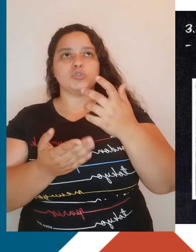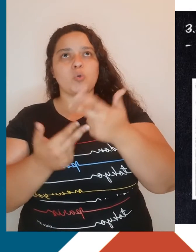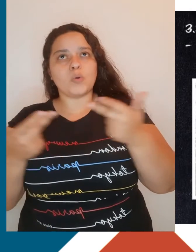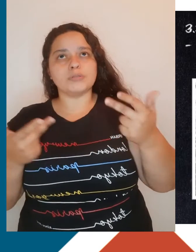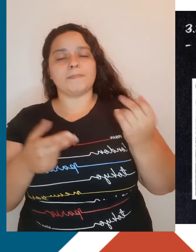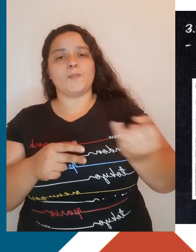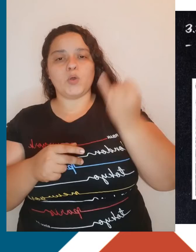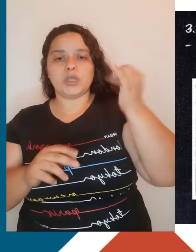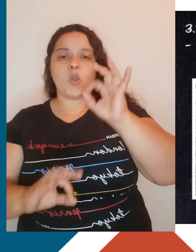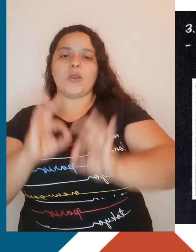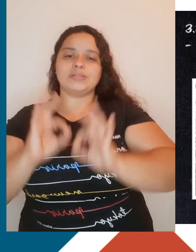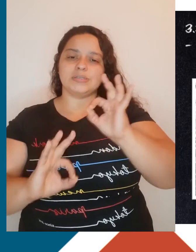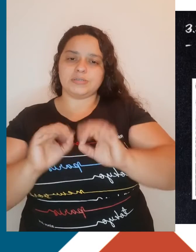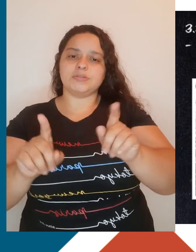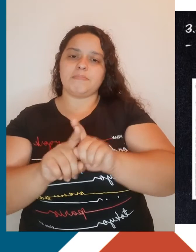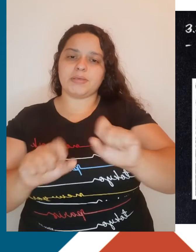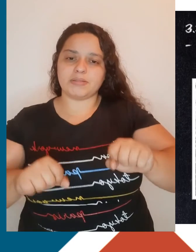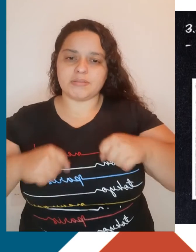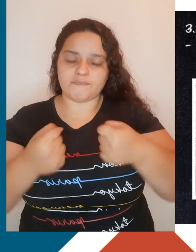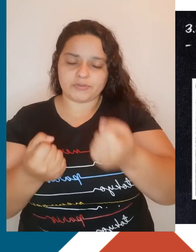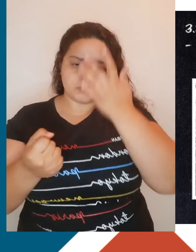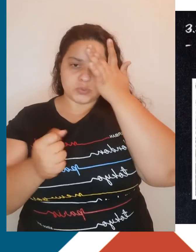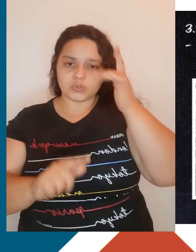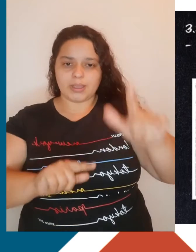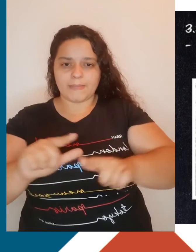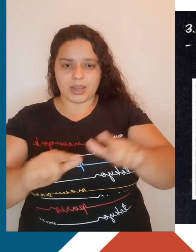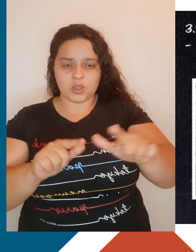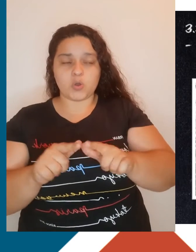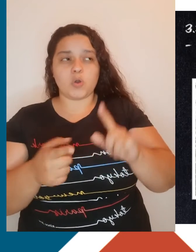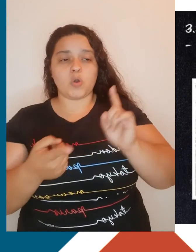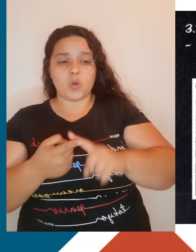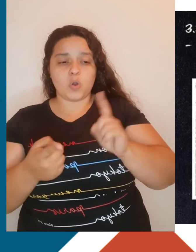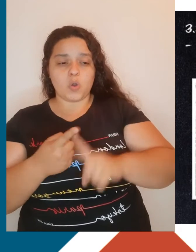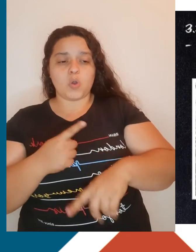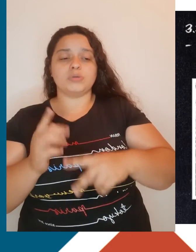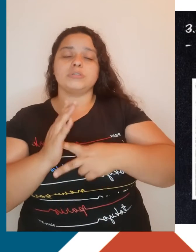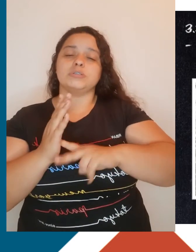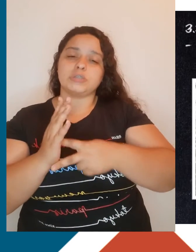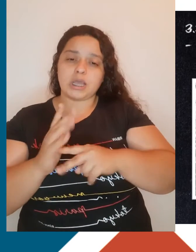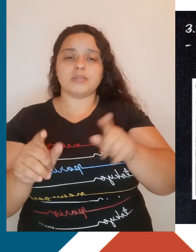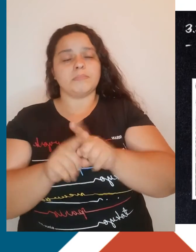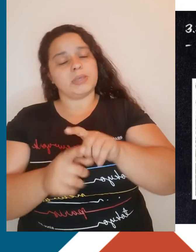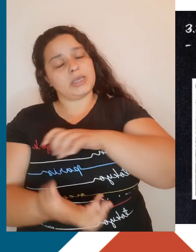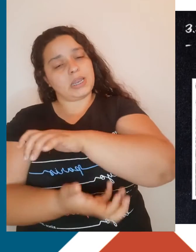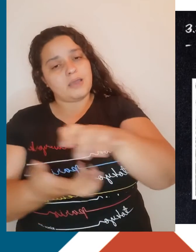organização e defesa dos interesses trabalhadores, o sindicato e as greves. Nas décadas de